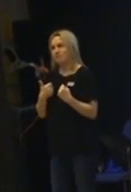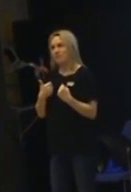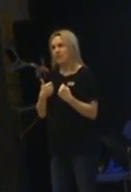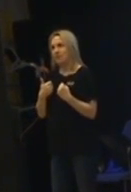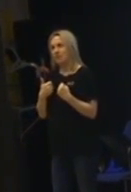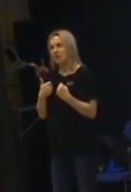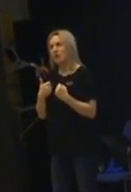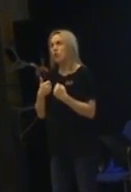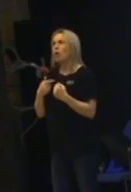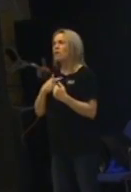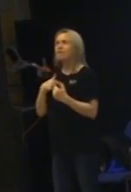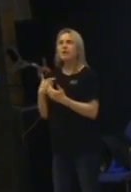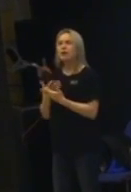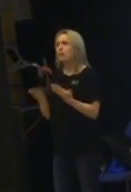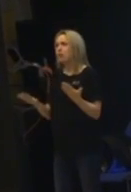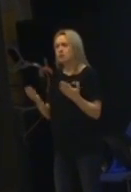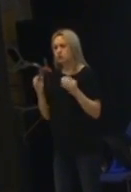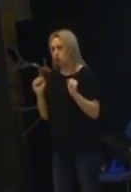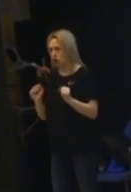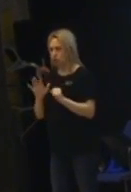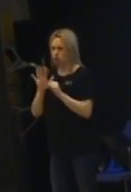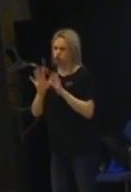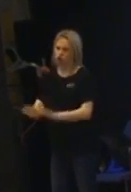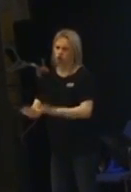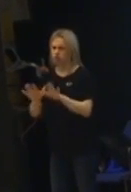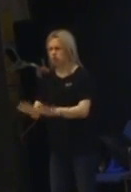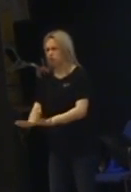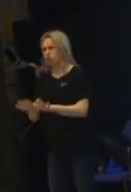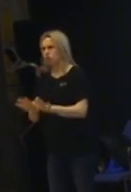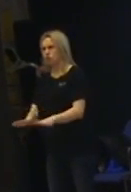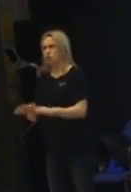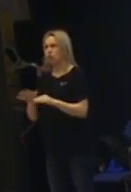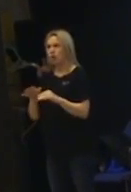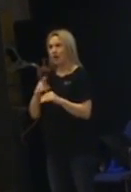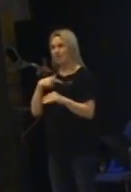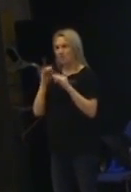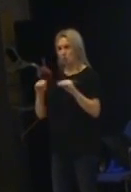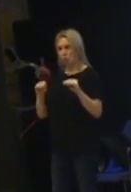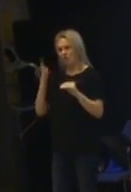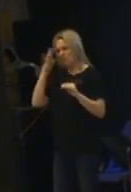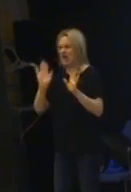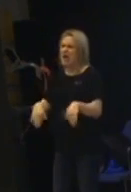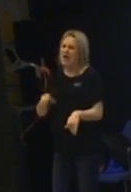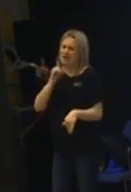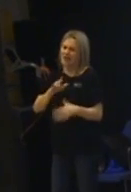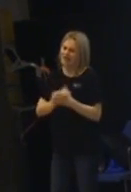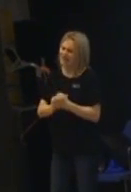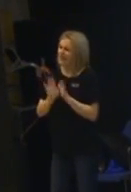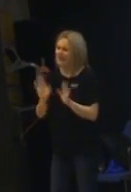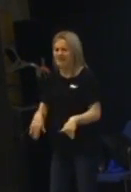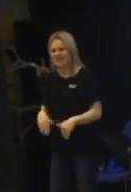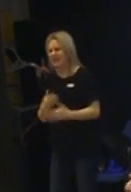Så att vi inte håller på att trycka ner dem som vuxna och som pedagoger och som föräldrar. Men lille vän. Inte nu.